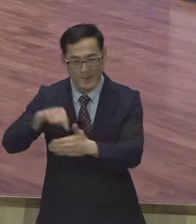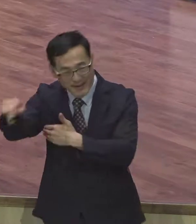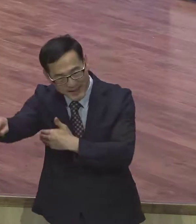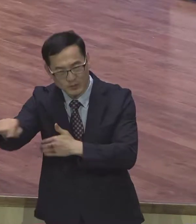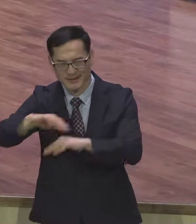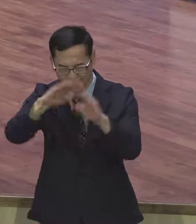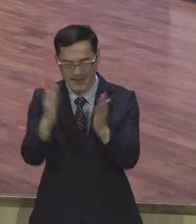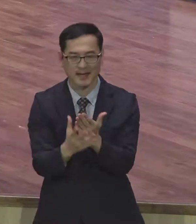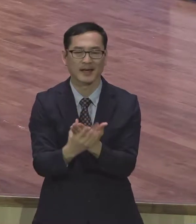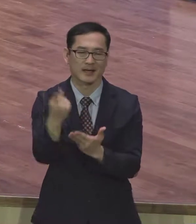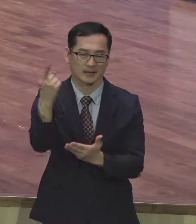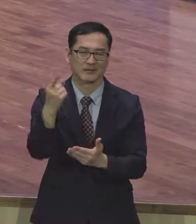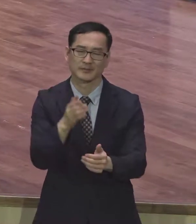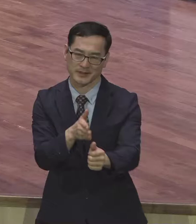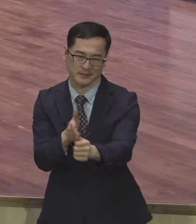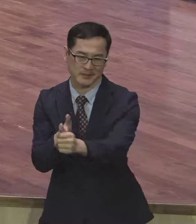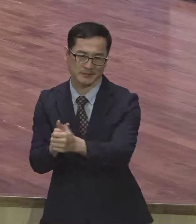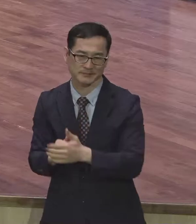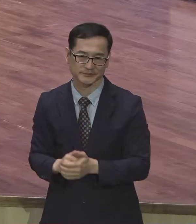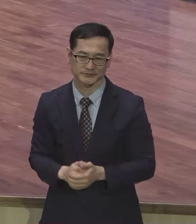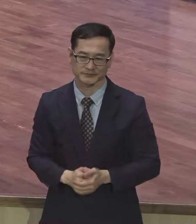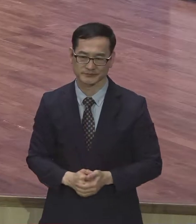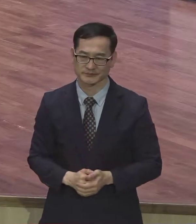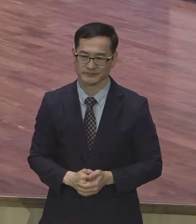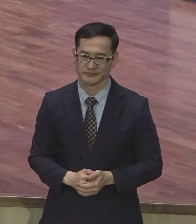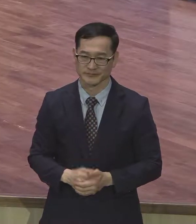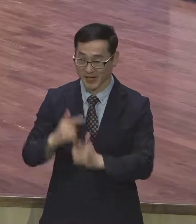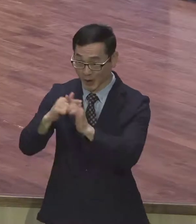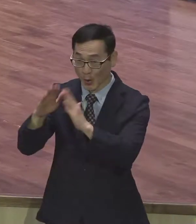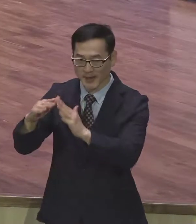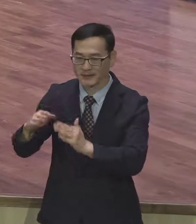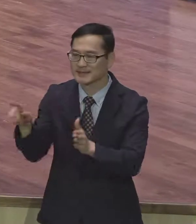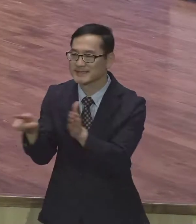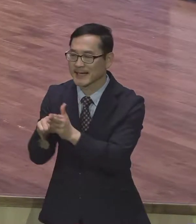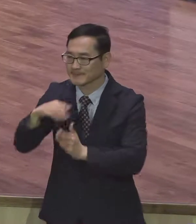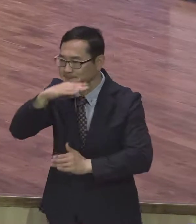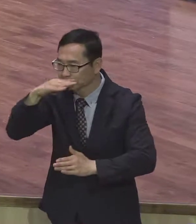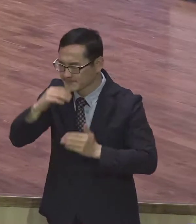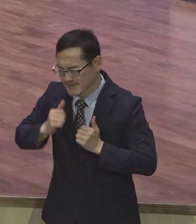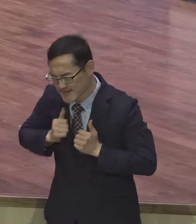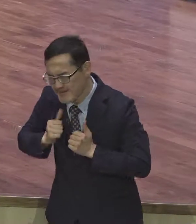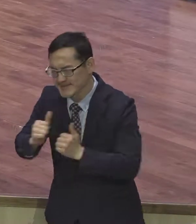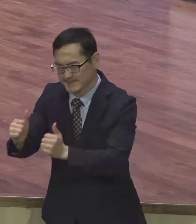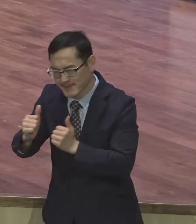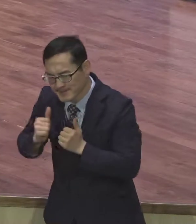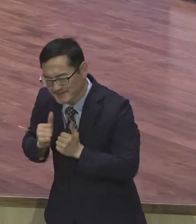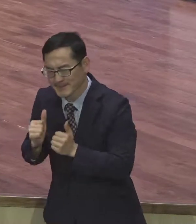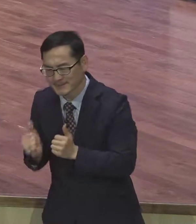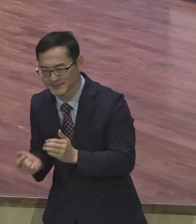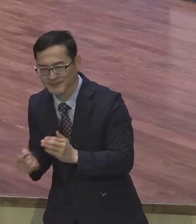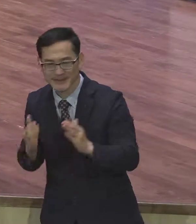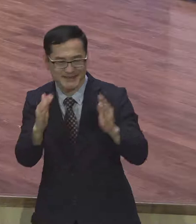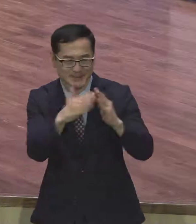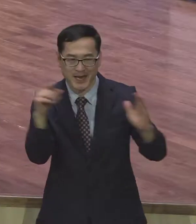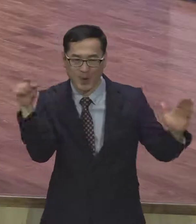신화생활 잘하는데 교회 가서는 아이들 막 때려잡아 그냥 때려잡아 그냥 공부 안 한다고 그냥 막 그냥 그렇게 하면 안 돼요